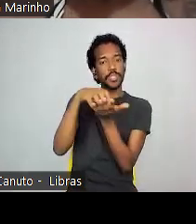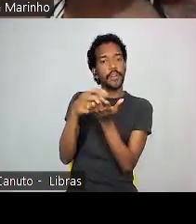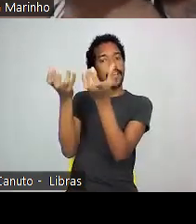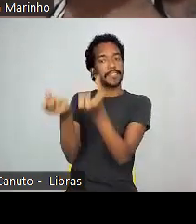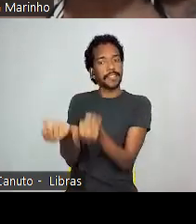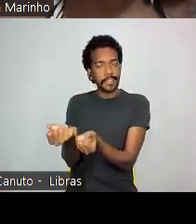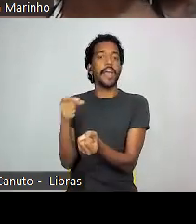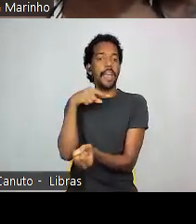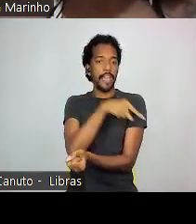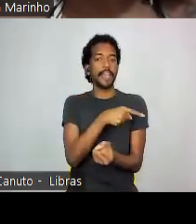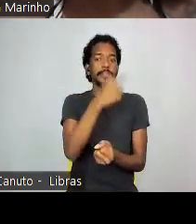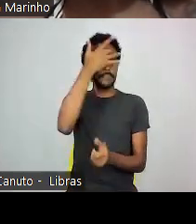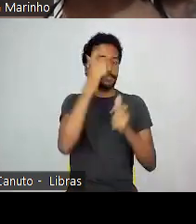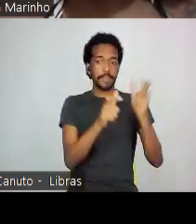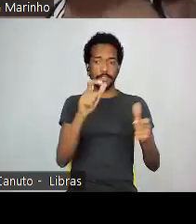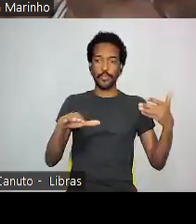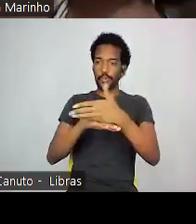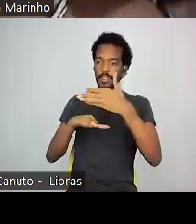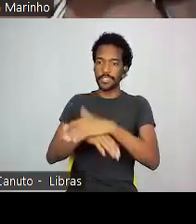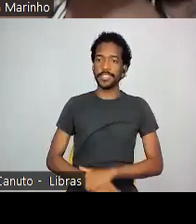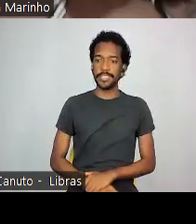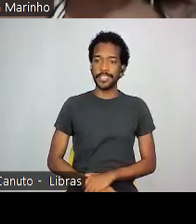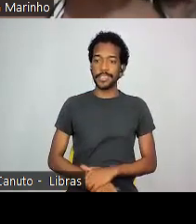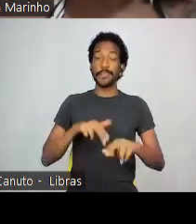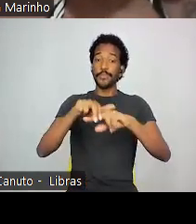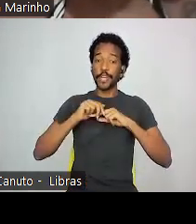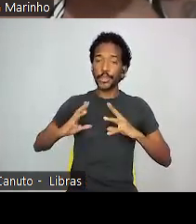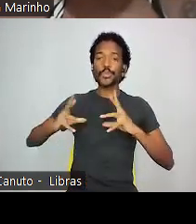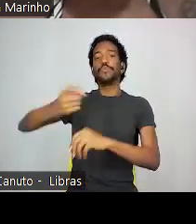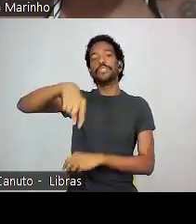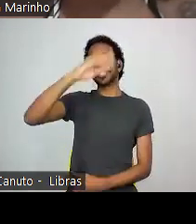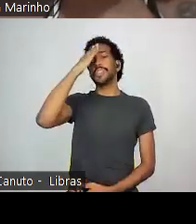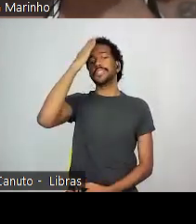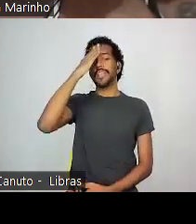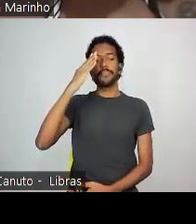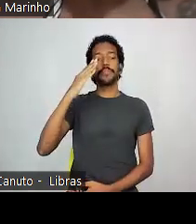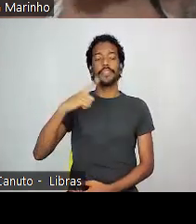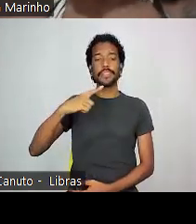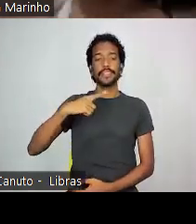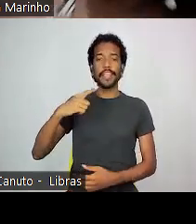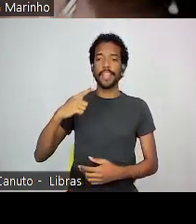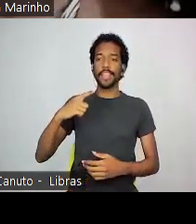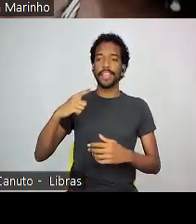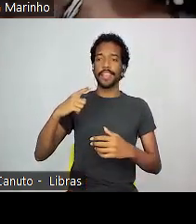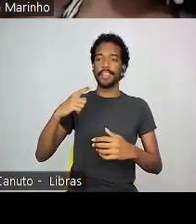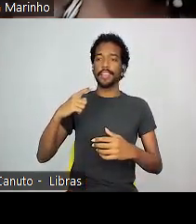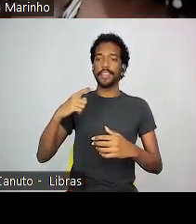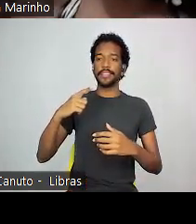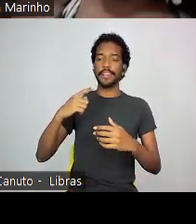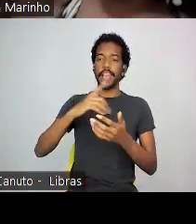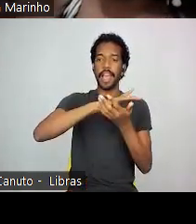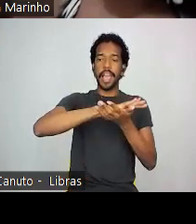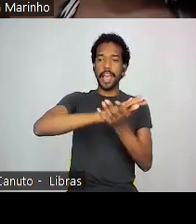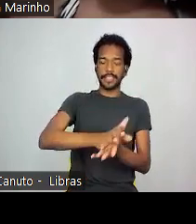essas pessoas nesse lugar por conta de tudo isso que vocês já sabem que o racismo estrutural coloca na gente. Então, se a gente quiser subir